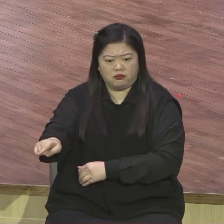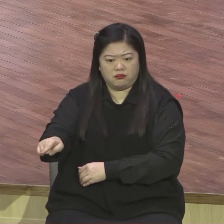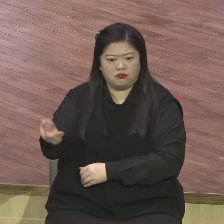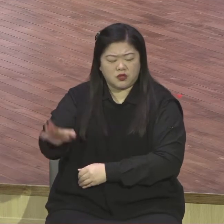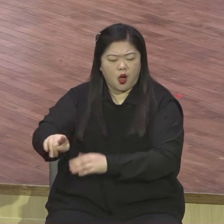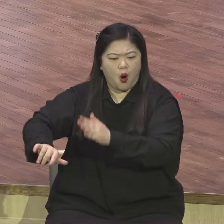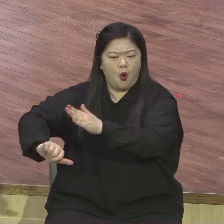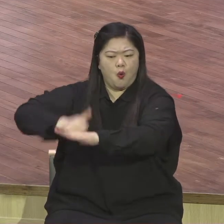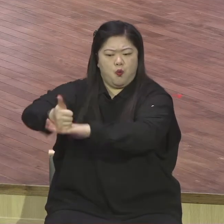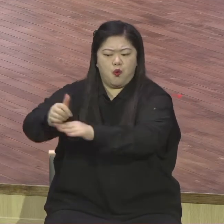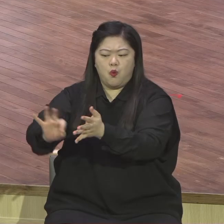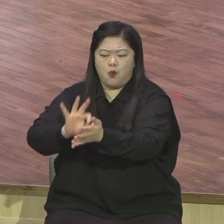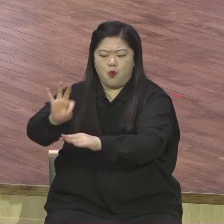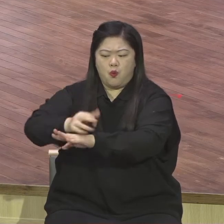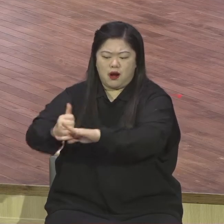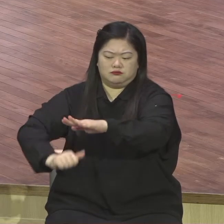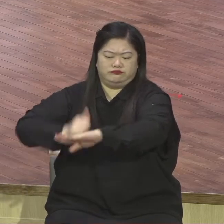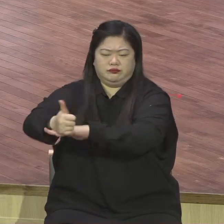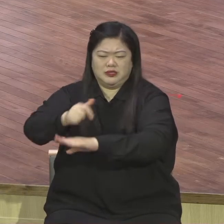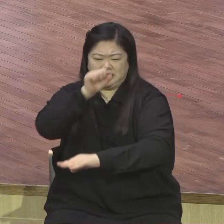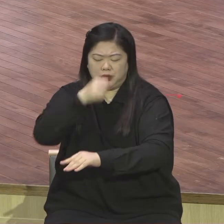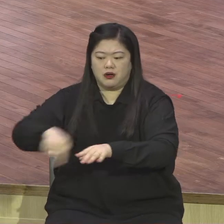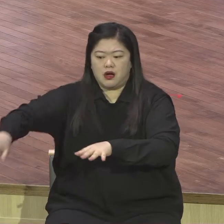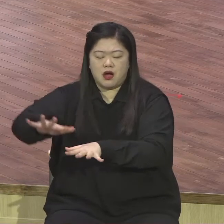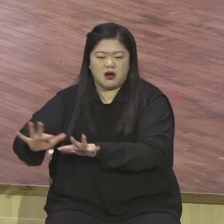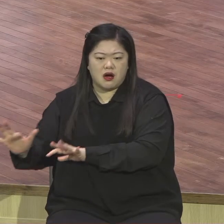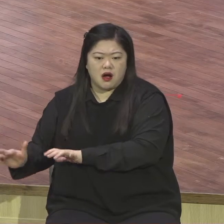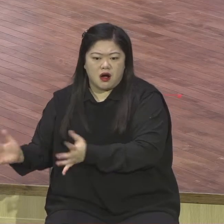빨리 배타고 저 건너편을 가라 그렇게